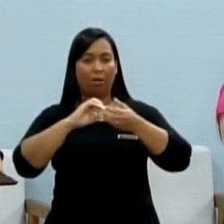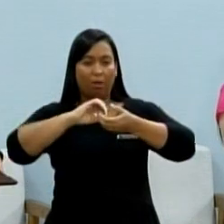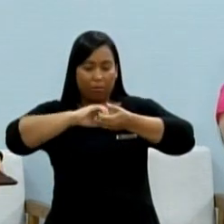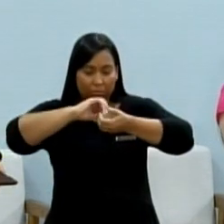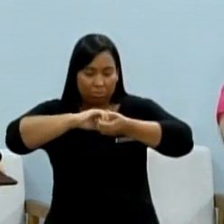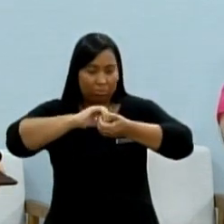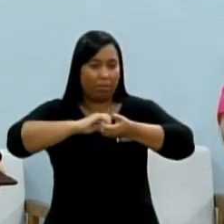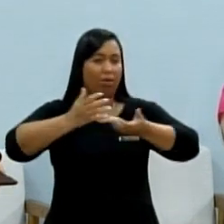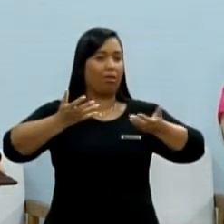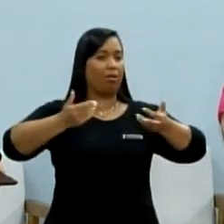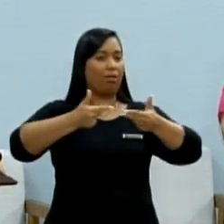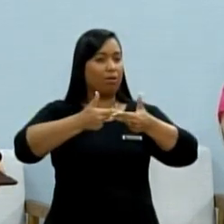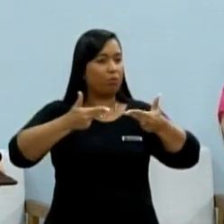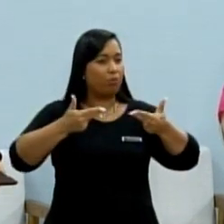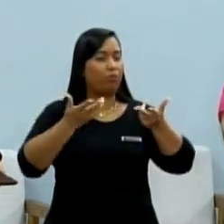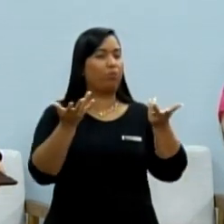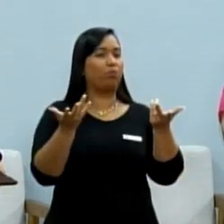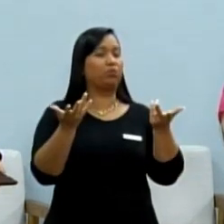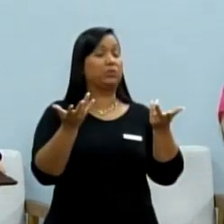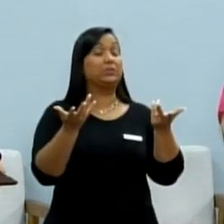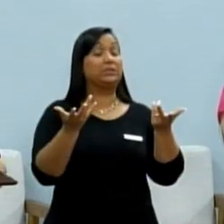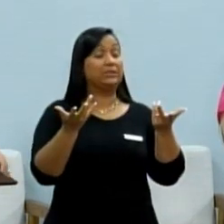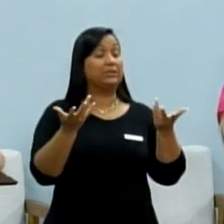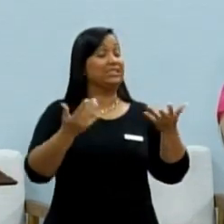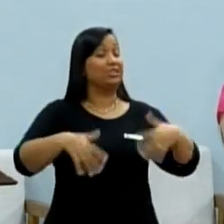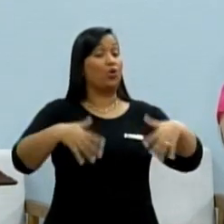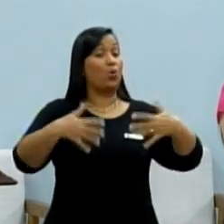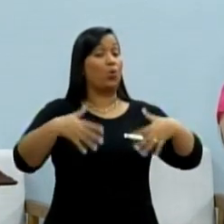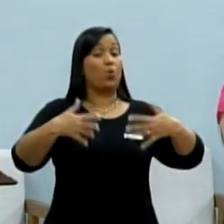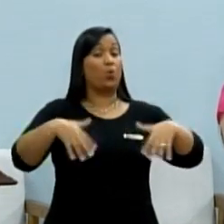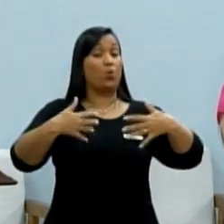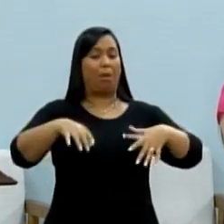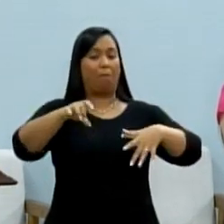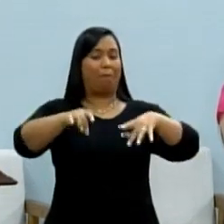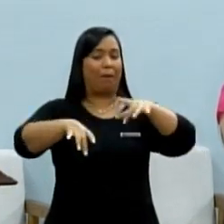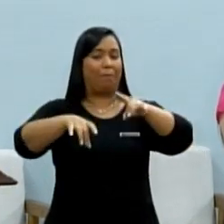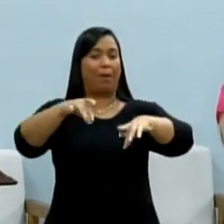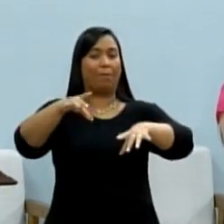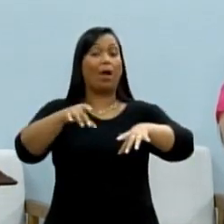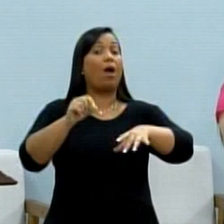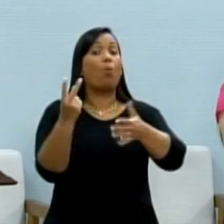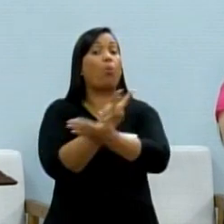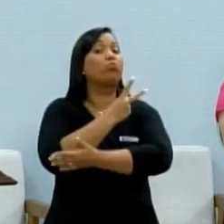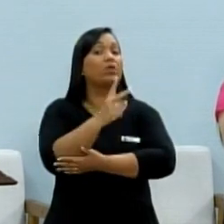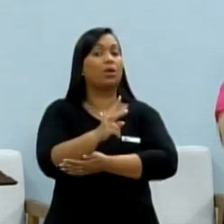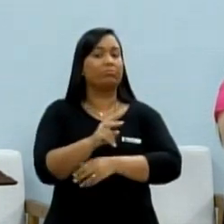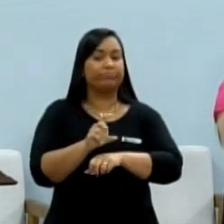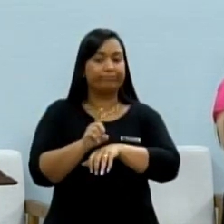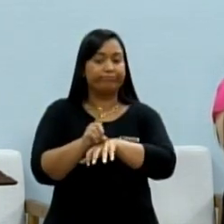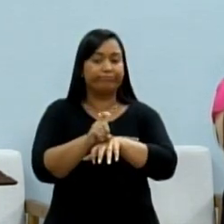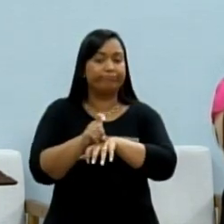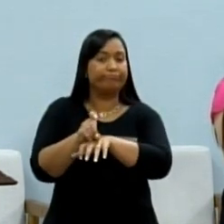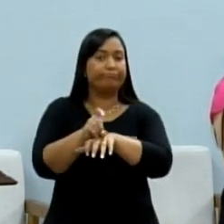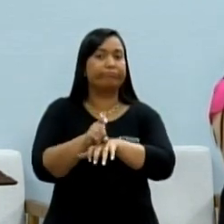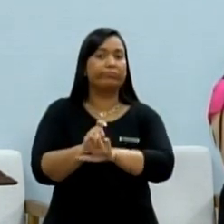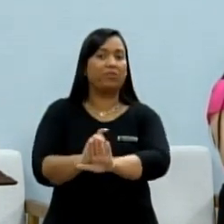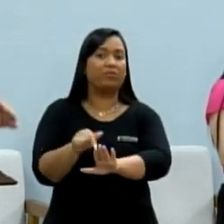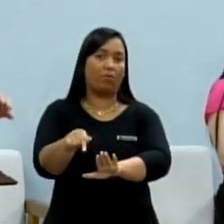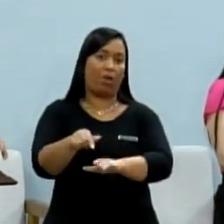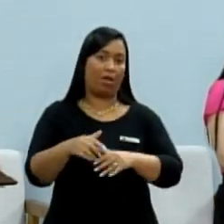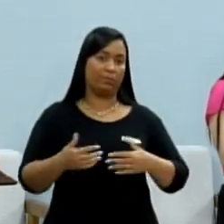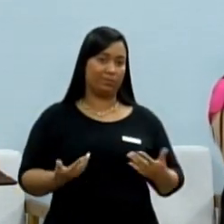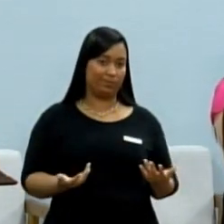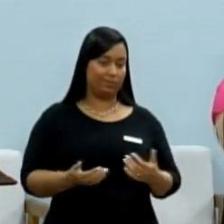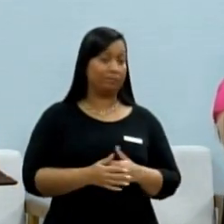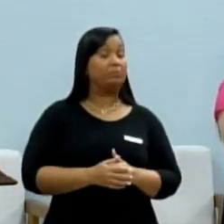das pessoas, das comunidades, tem tido um acúmulo muito grande de escorpião e aí isso vai,